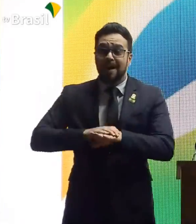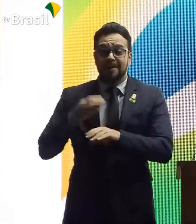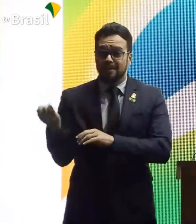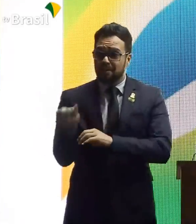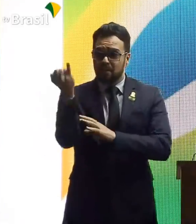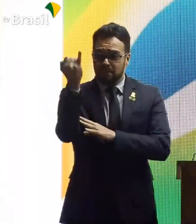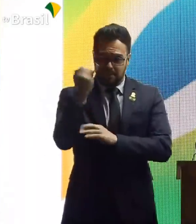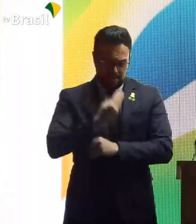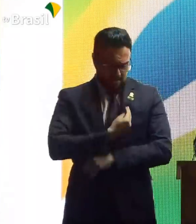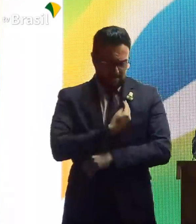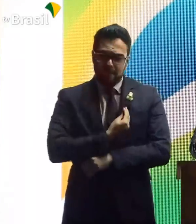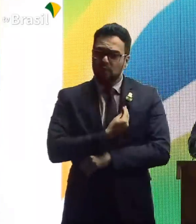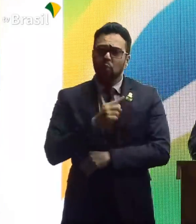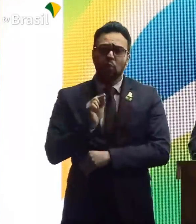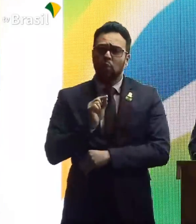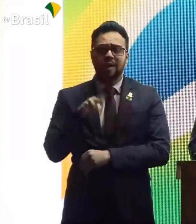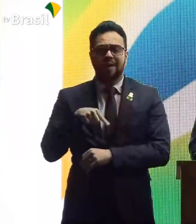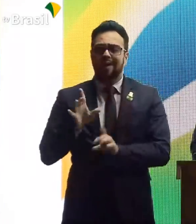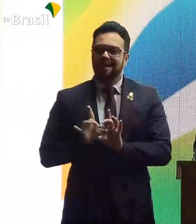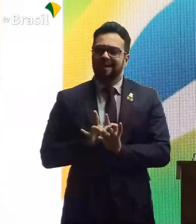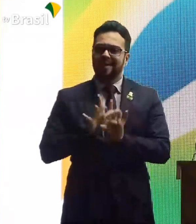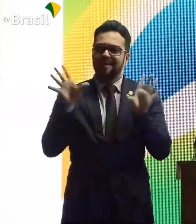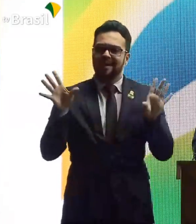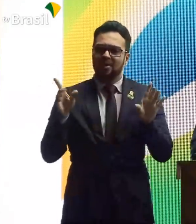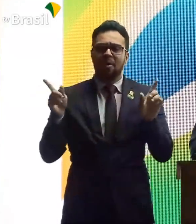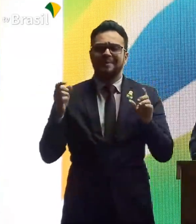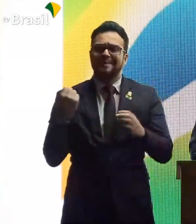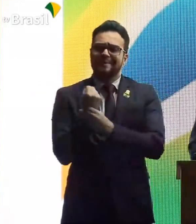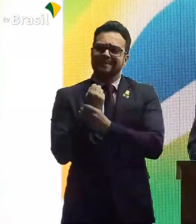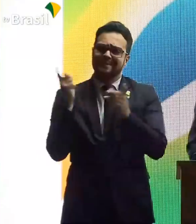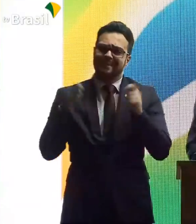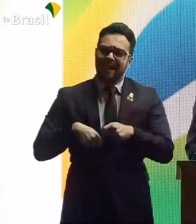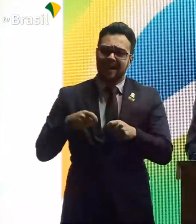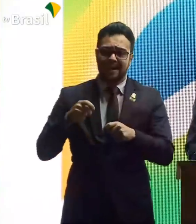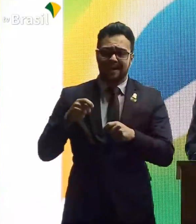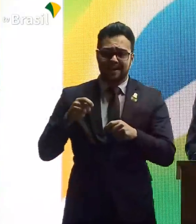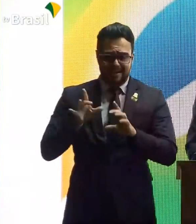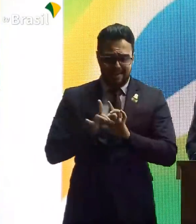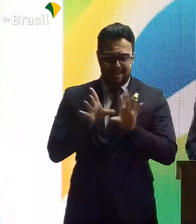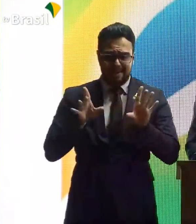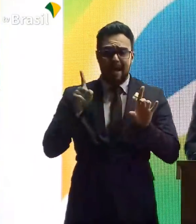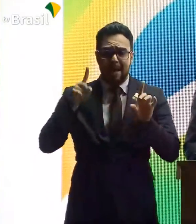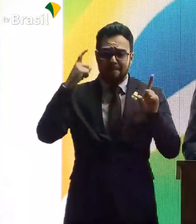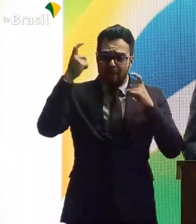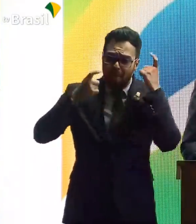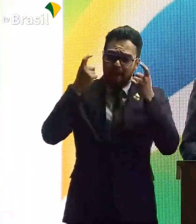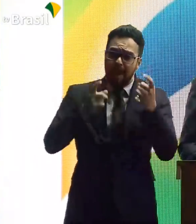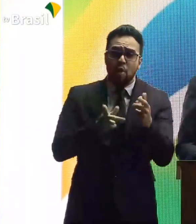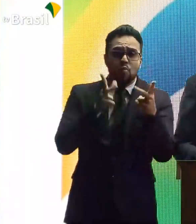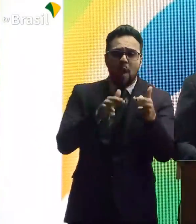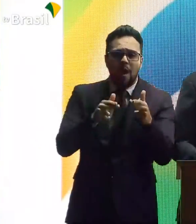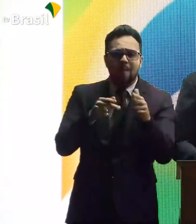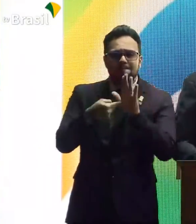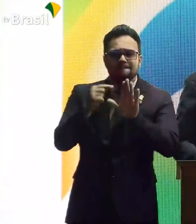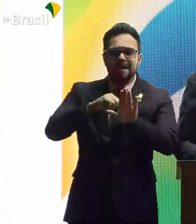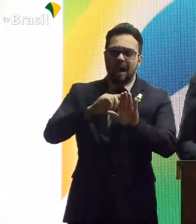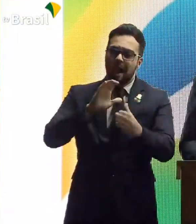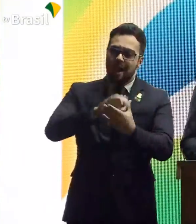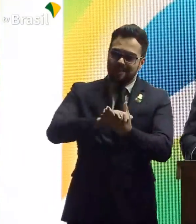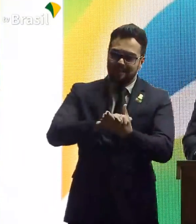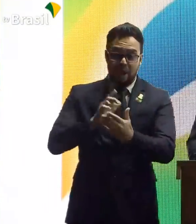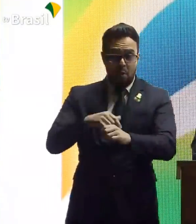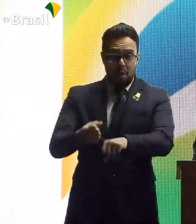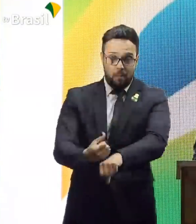nossa liberdade. Agora, como nós podemos garantir nossa liberdade? É se preocupando todo dia com ela. É como um casamento. Fiquei